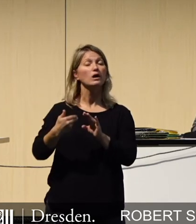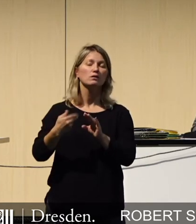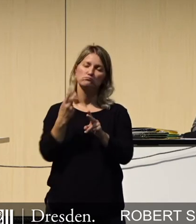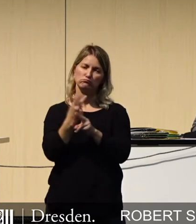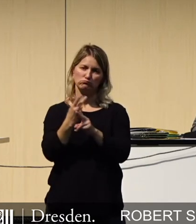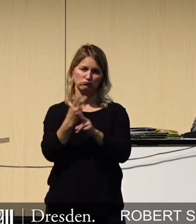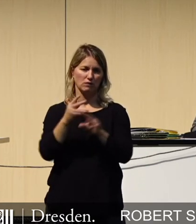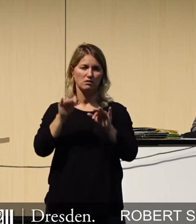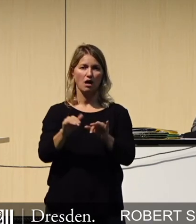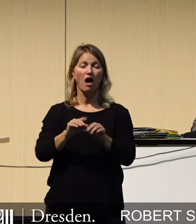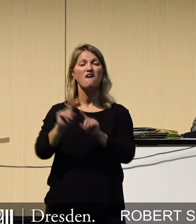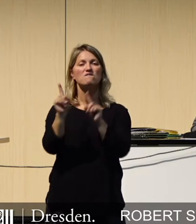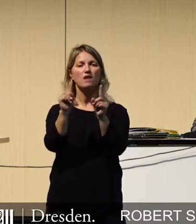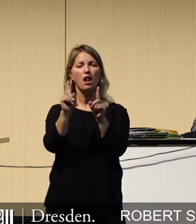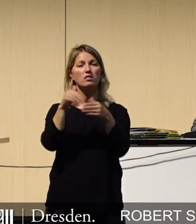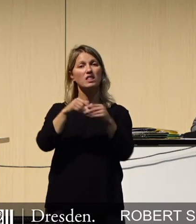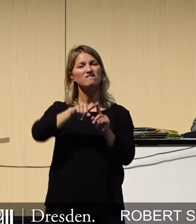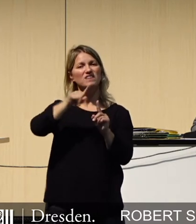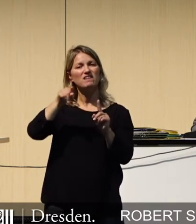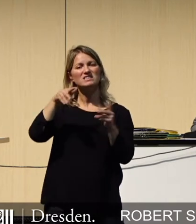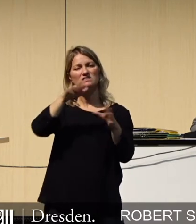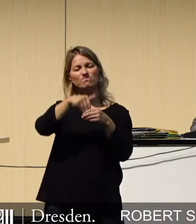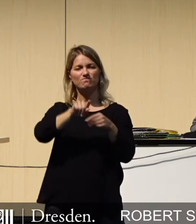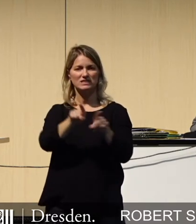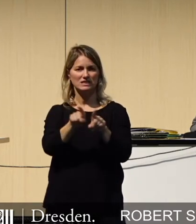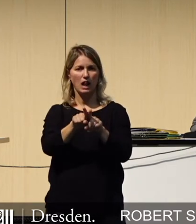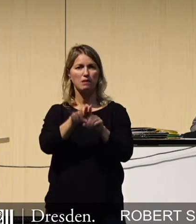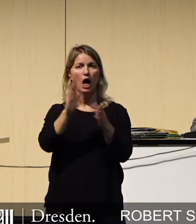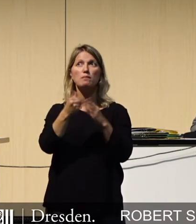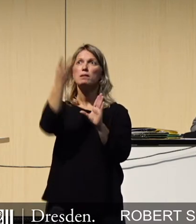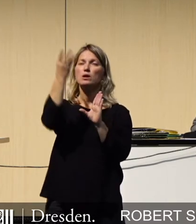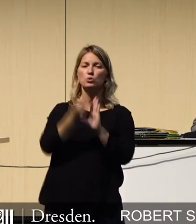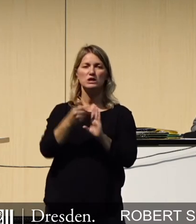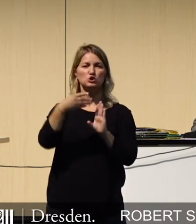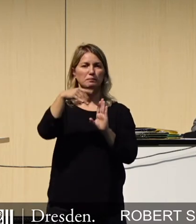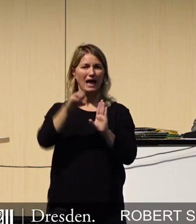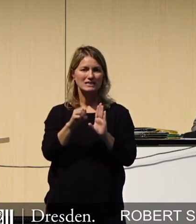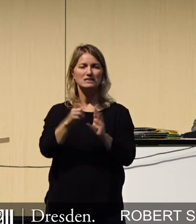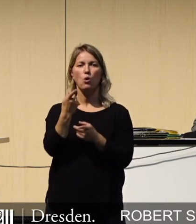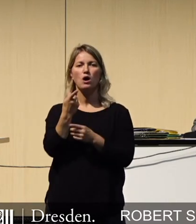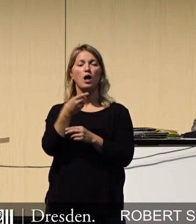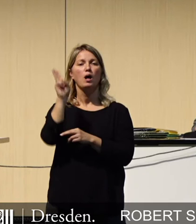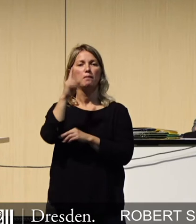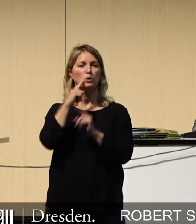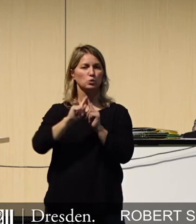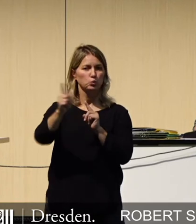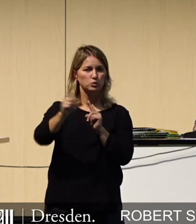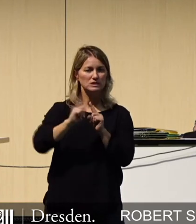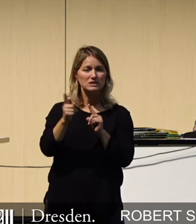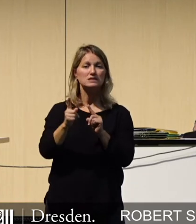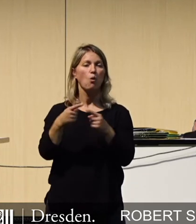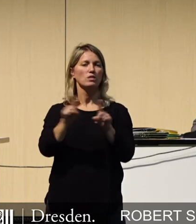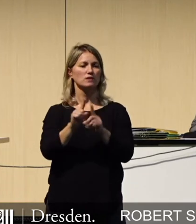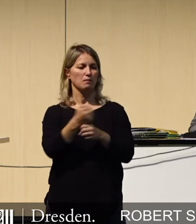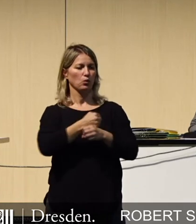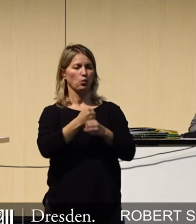WLAN operiert schon längst in ähnlichen Frequenzbereichen. Auch GPS und Bluetooth oder eben der Mikrowellenofen